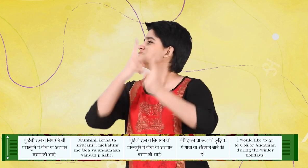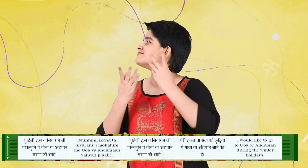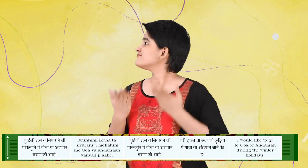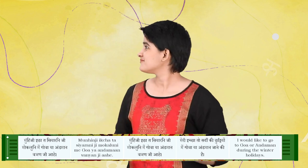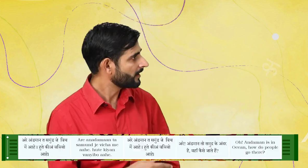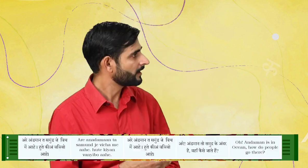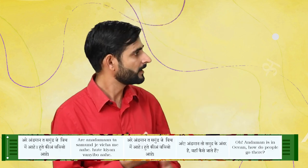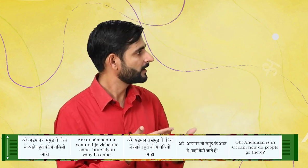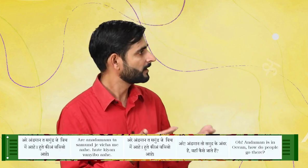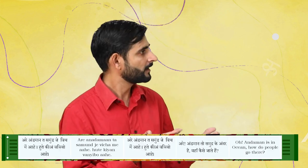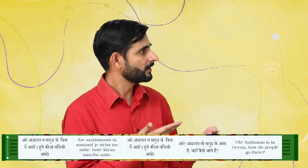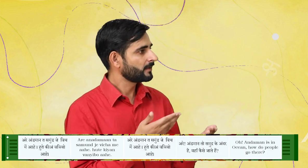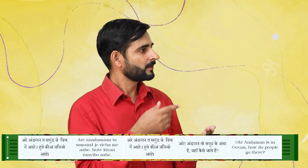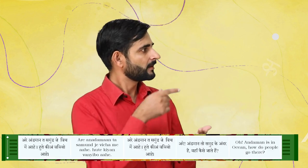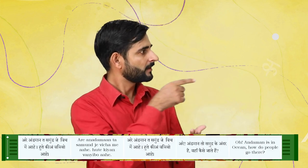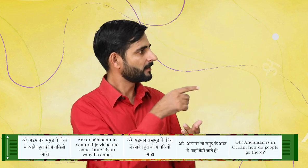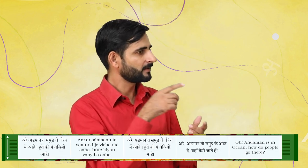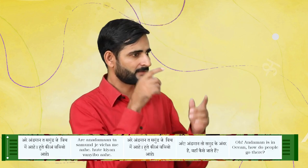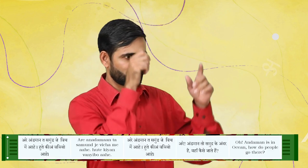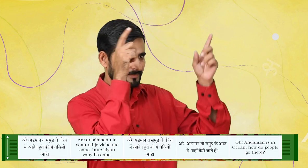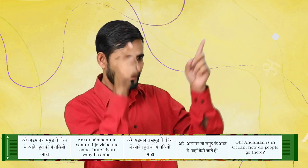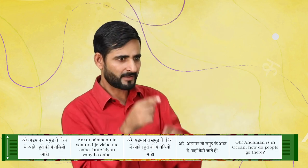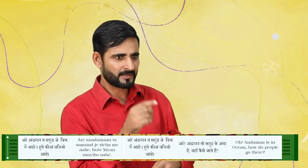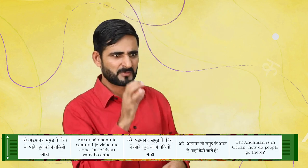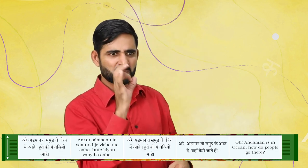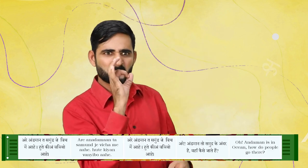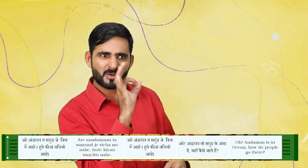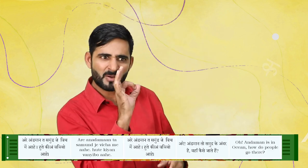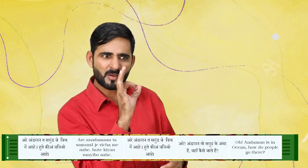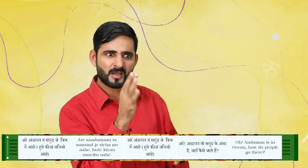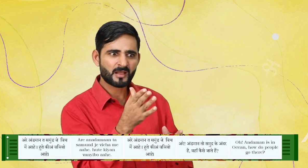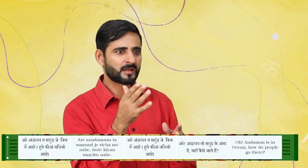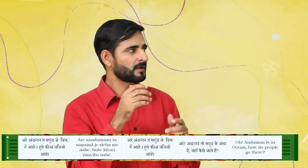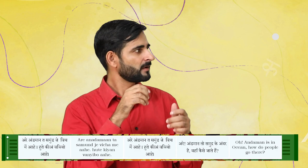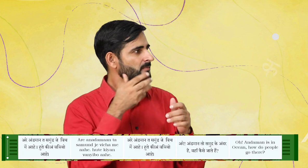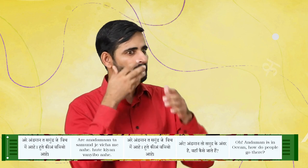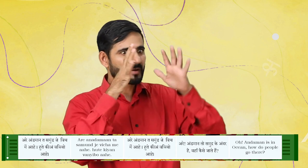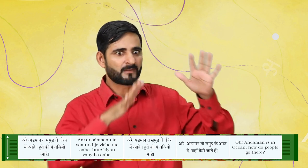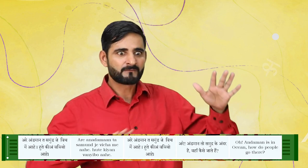अरे, अंदमांता समुन जे विच्च में आहे, हुते कियों वनेबो आहे?